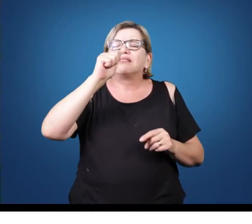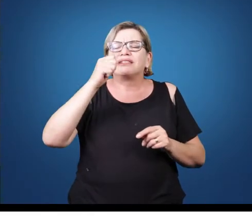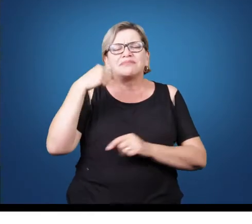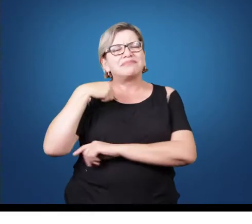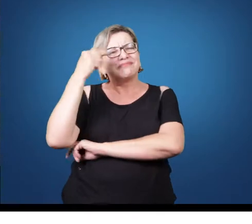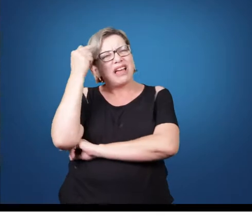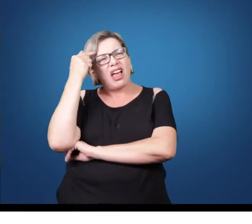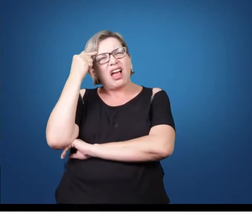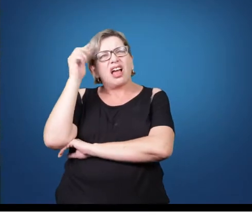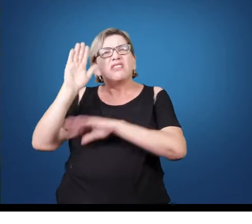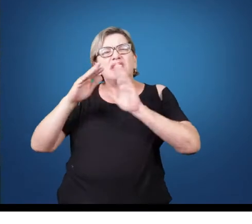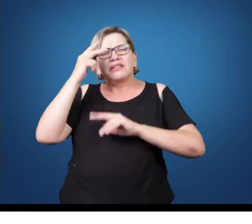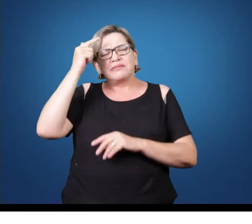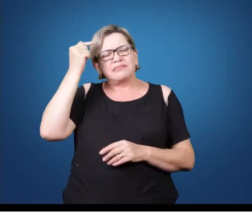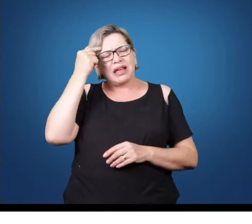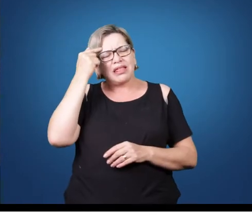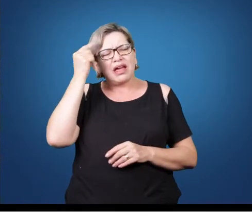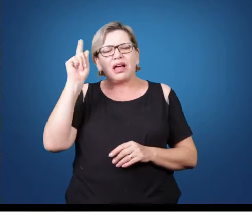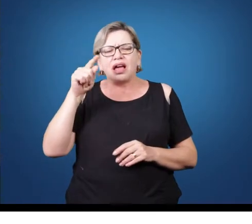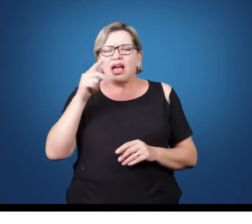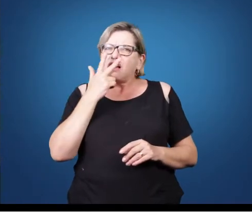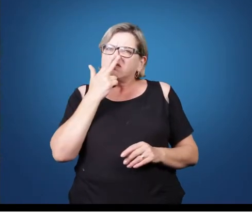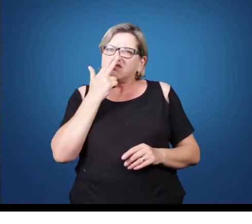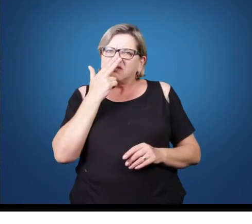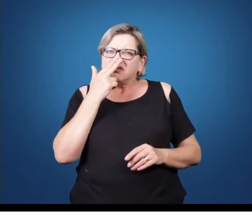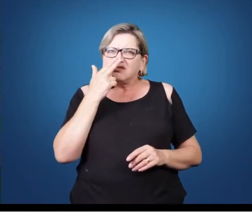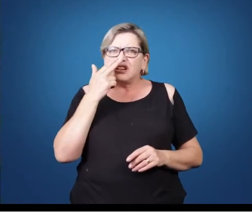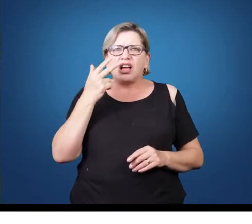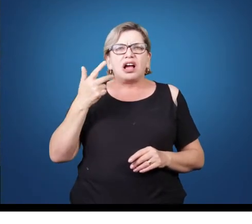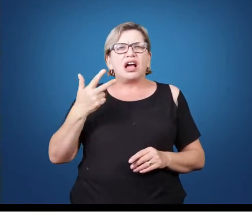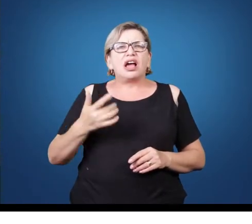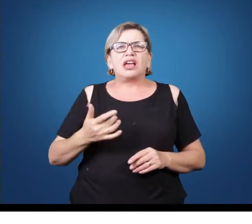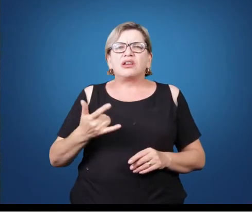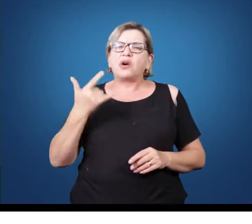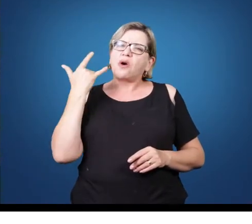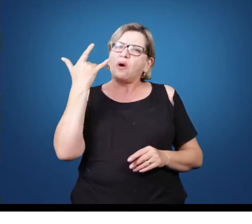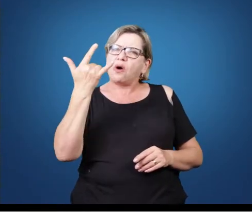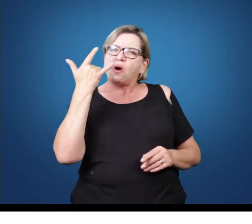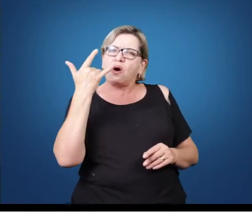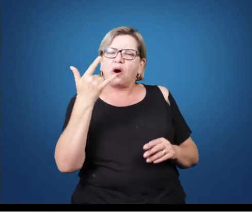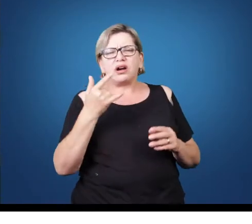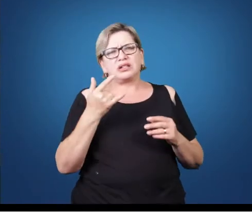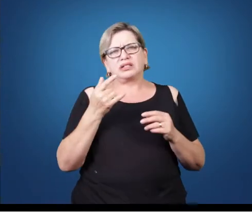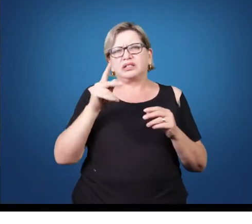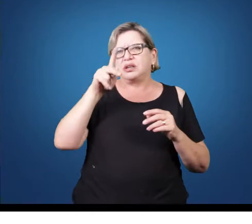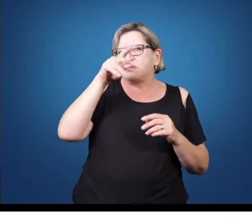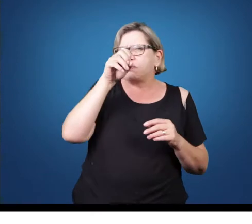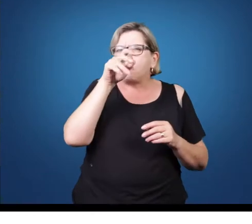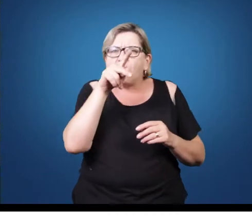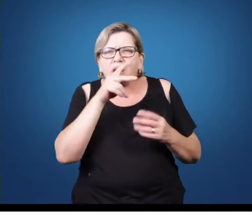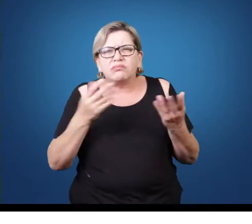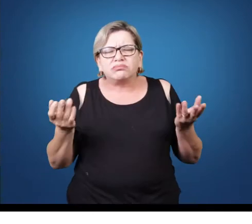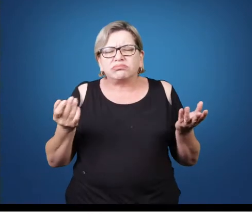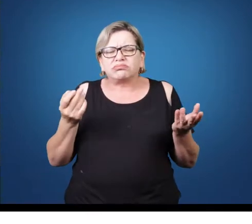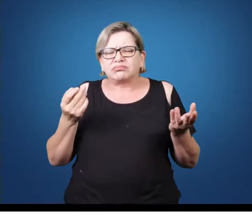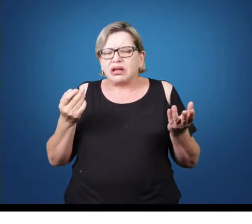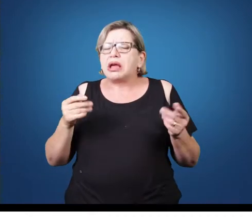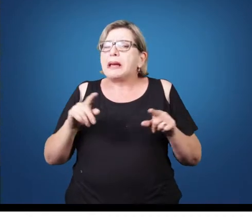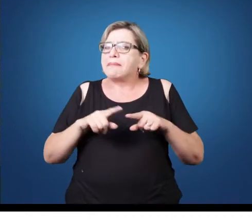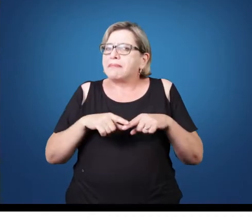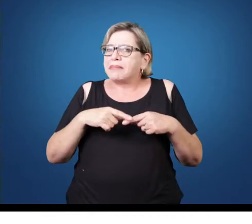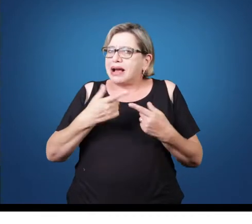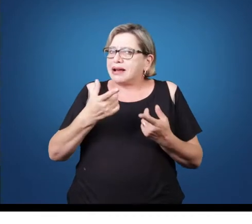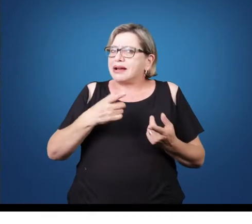que ele escute. Eu nem gosto muito das terminologias popular e erudito, mas só quis usar aqui para explicar que não, existe uma música ainda